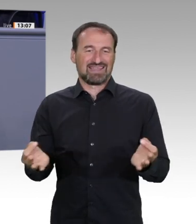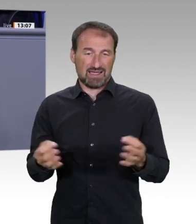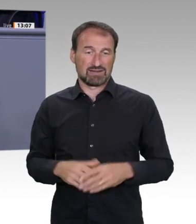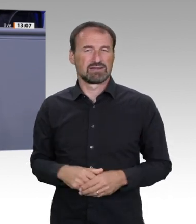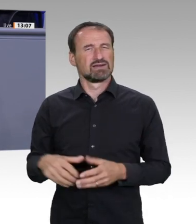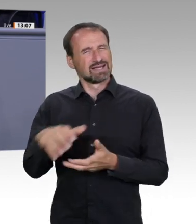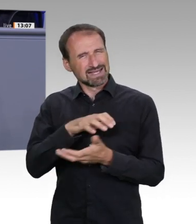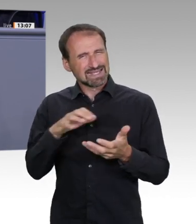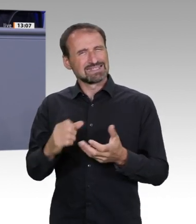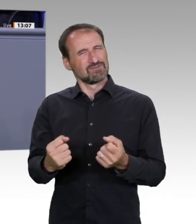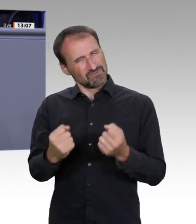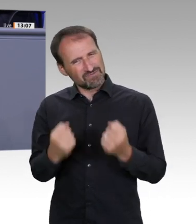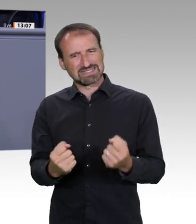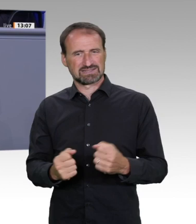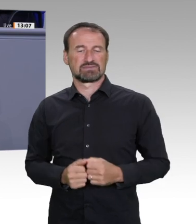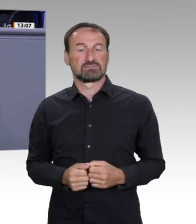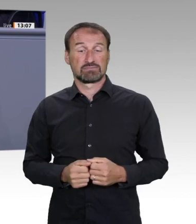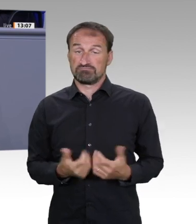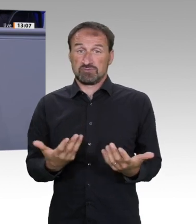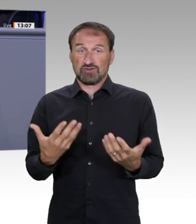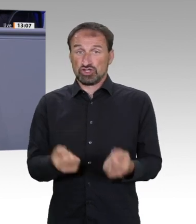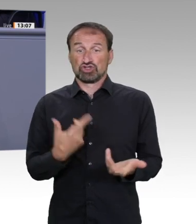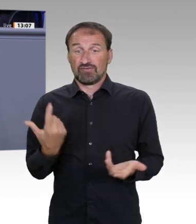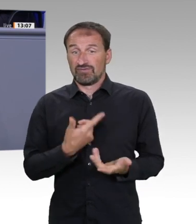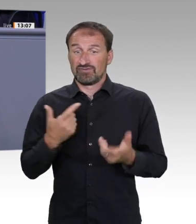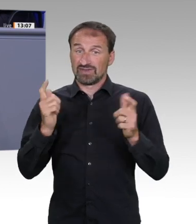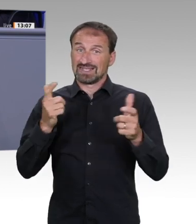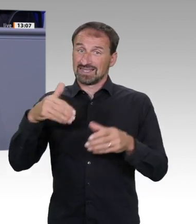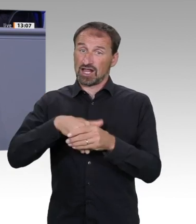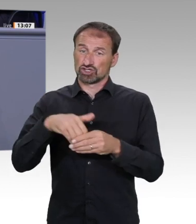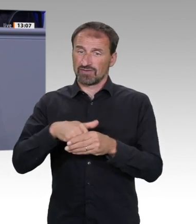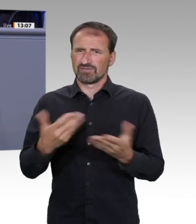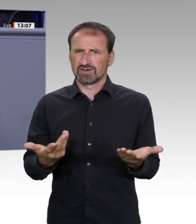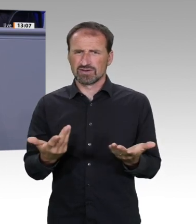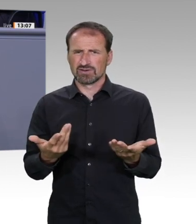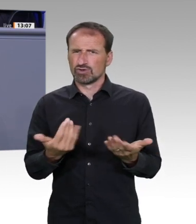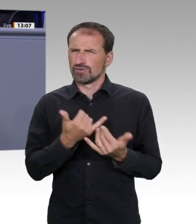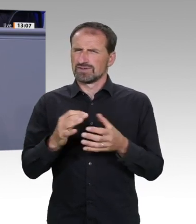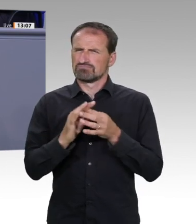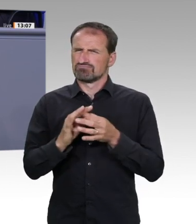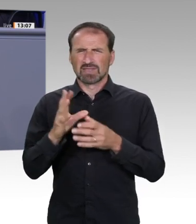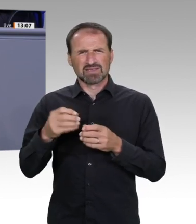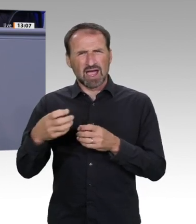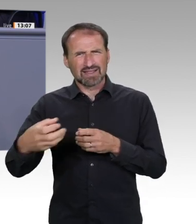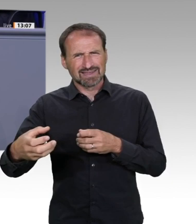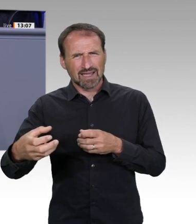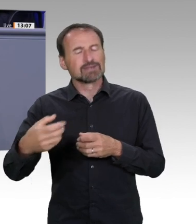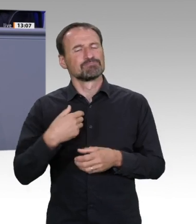mit der Querschnittsaufgabe an. Nachhaltige Politik meint, jedes Problem und seine Lösungen von drei Seiten, nämlich von der